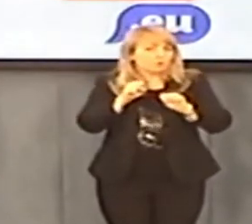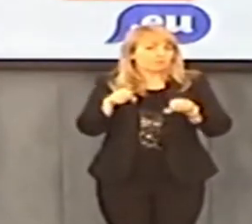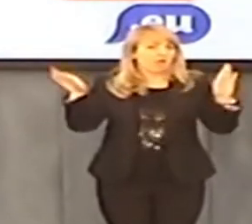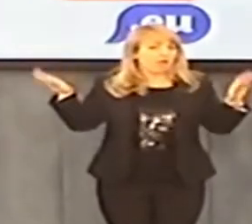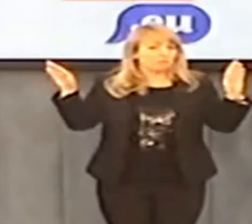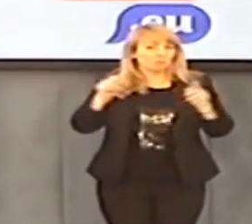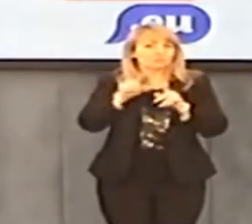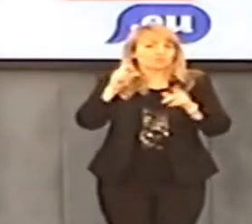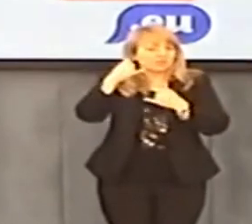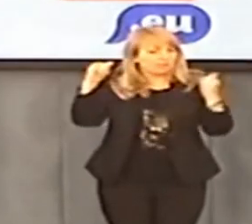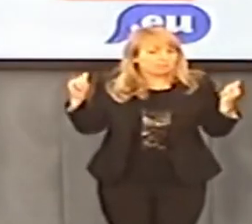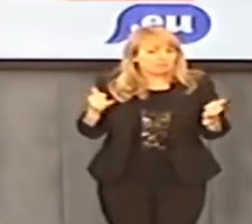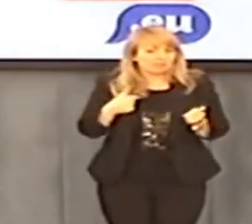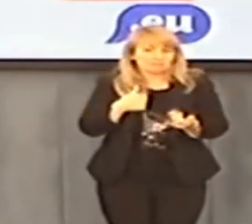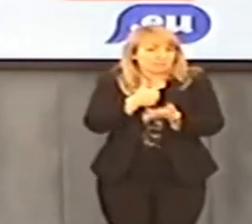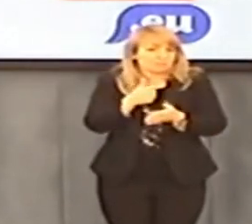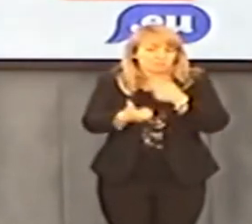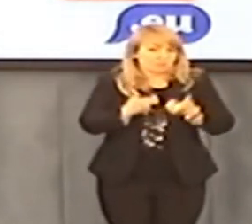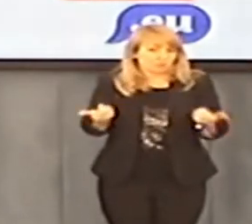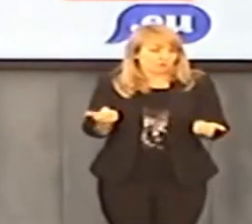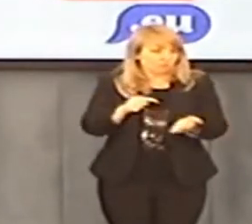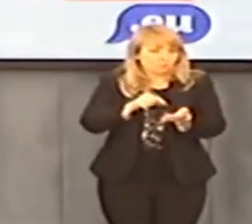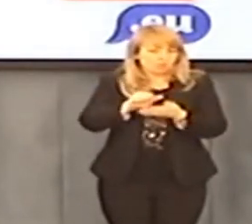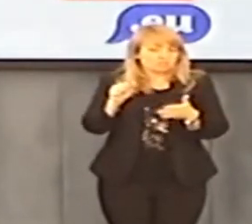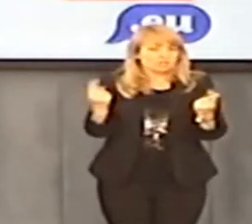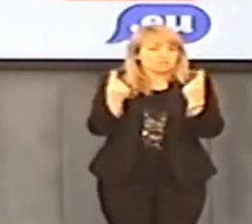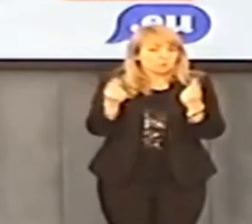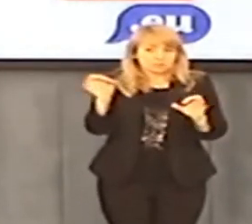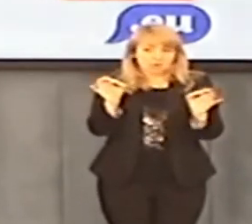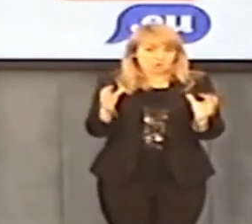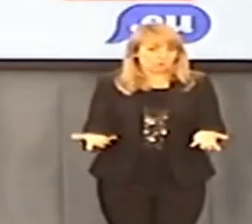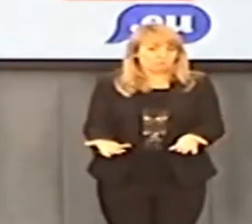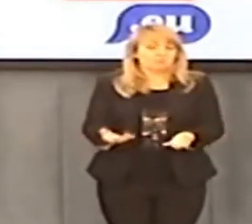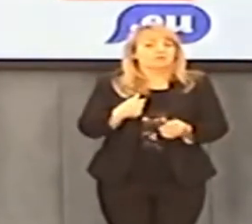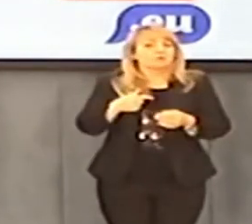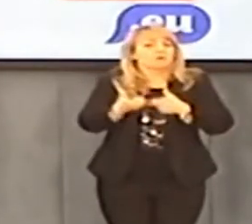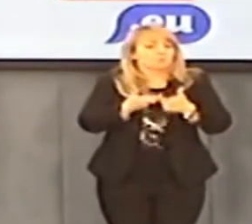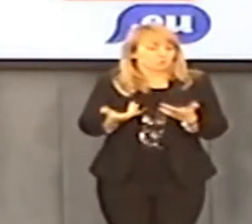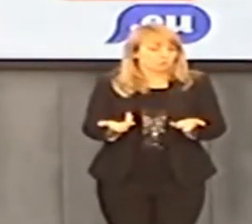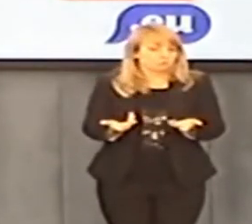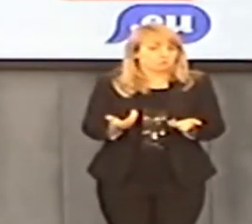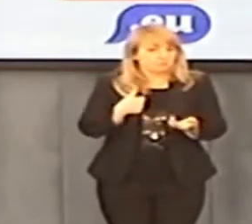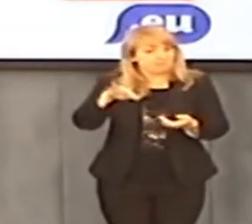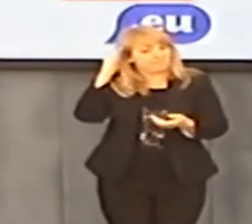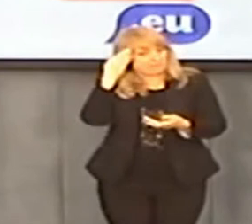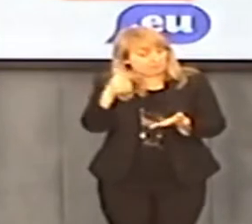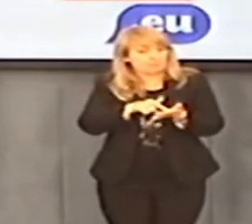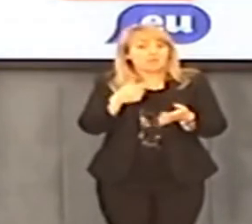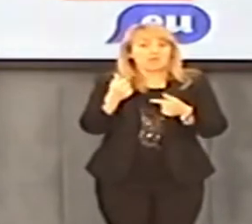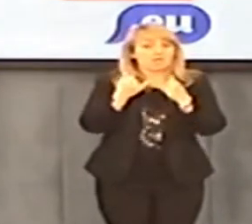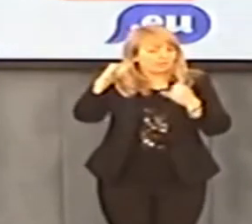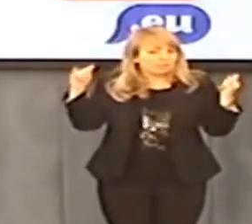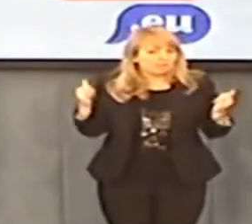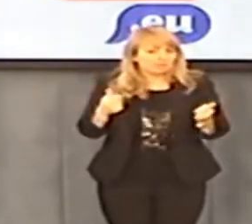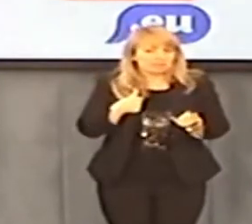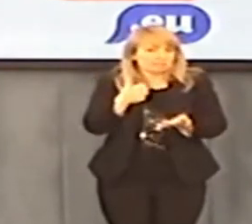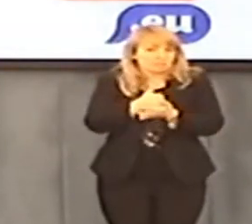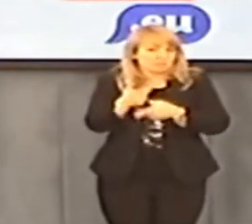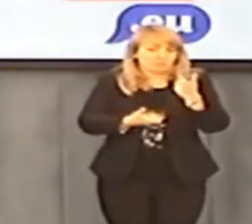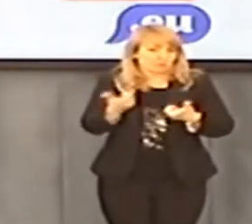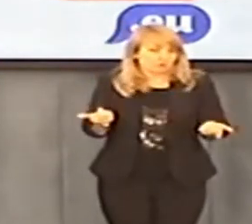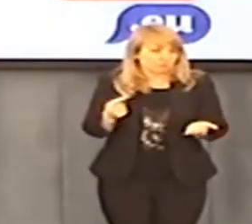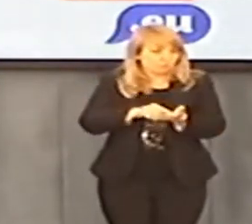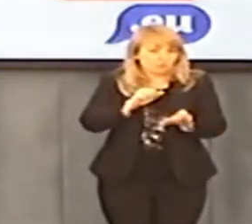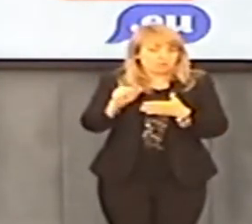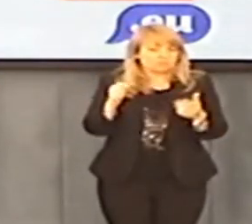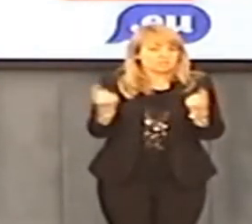wykorzystać tarczę antylakietową do tego przed obroną, w kąt ataku aniołów i chórów anielskich? Nie, oczywiście, bo to byłaby